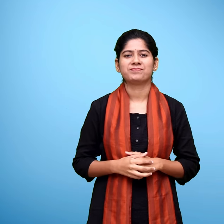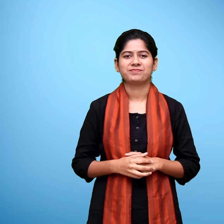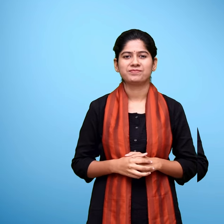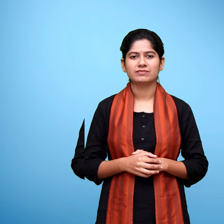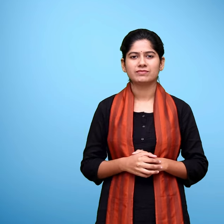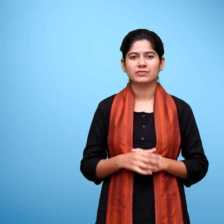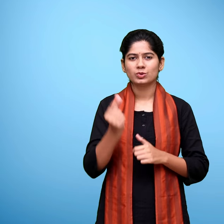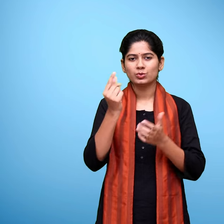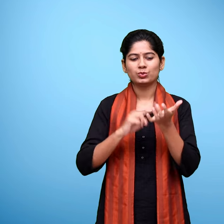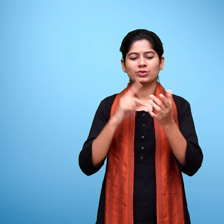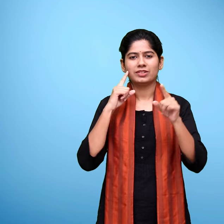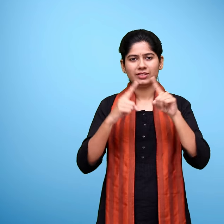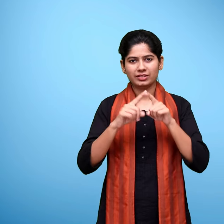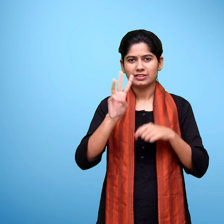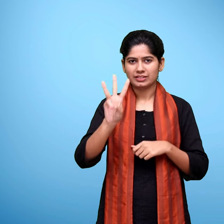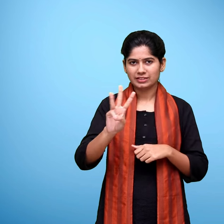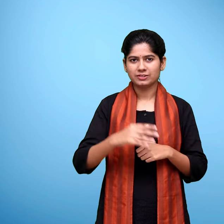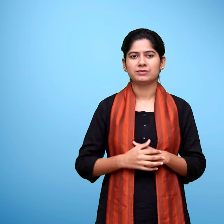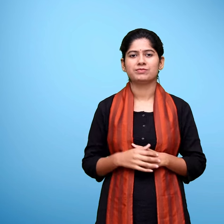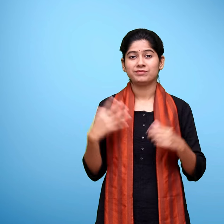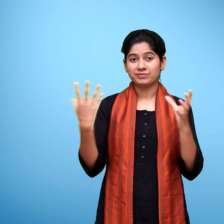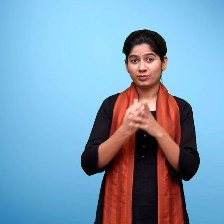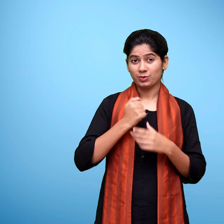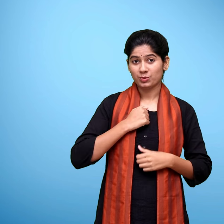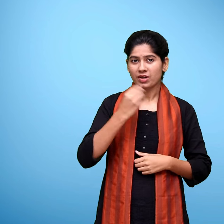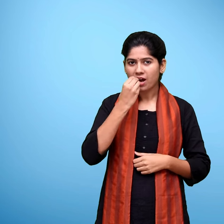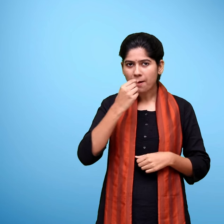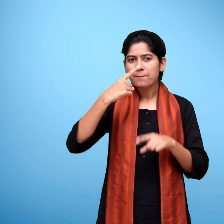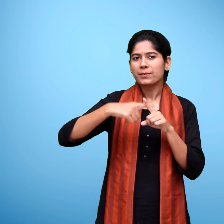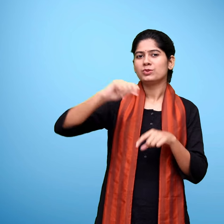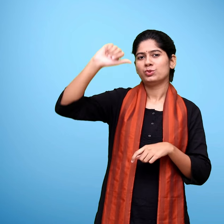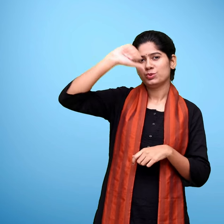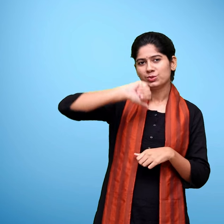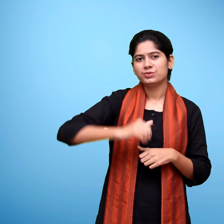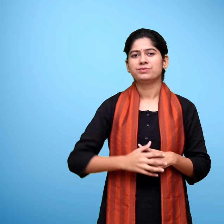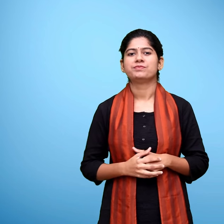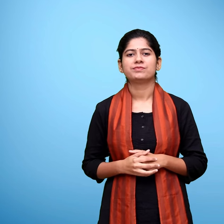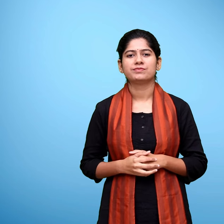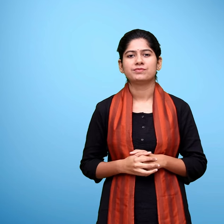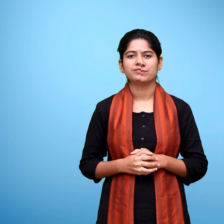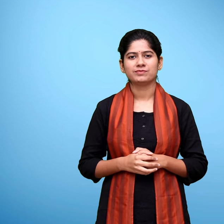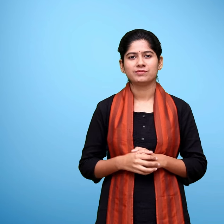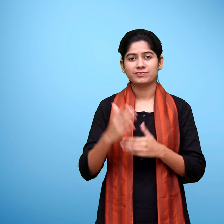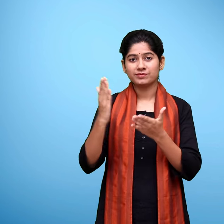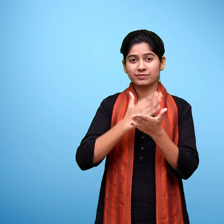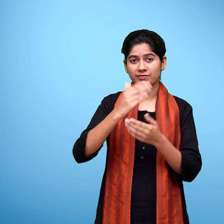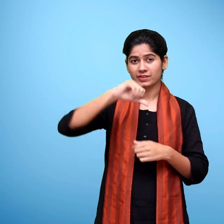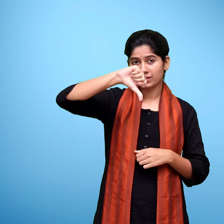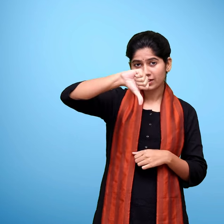इकाई तीन हमारा खान पान पाठ नौ